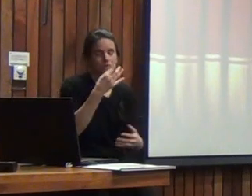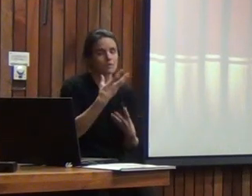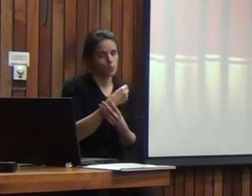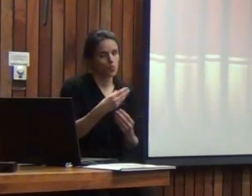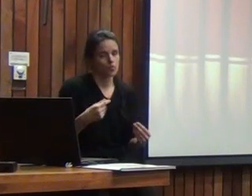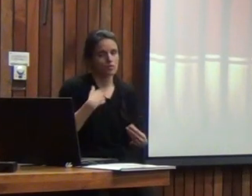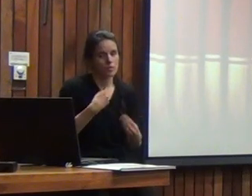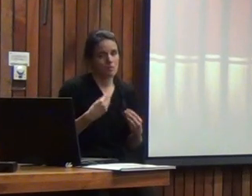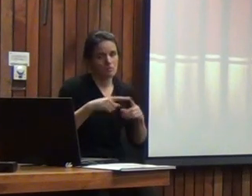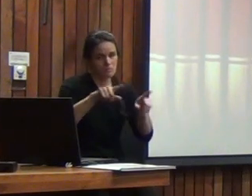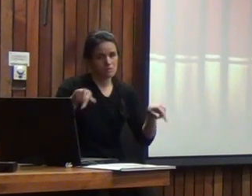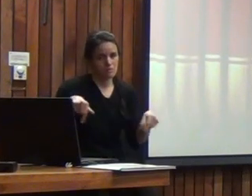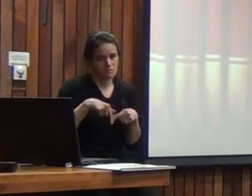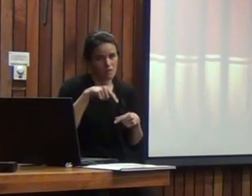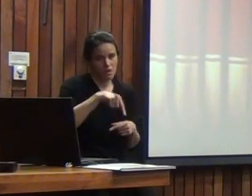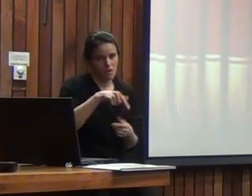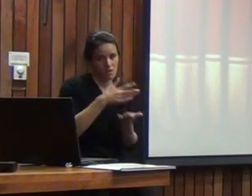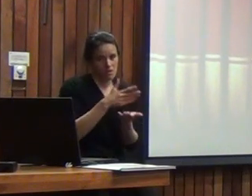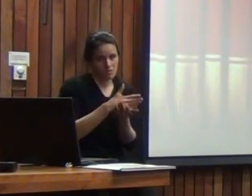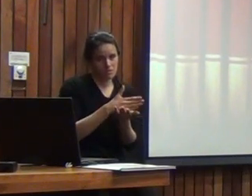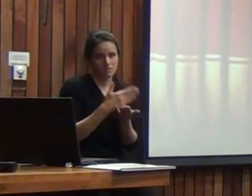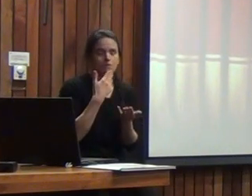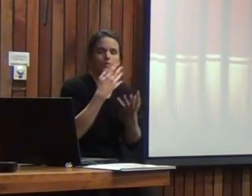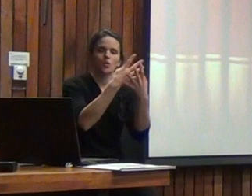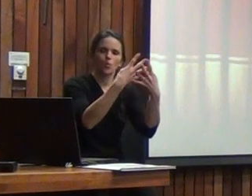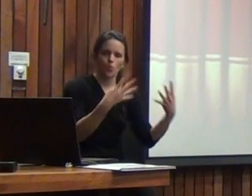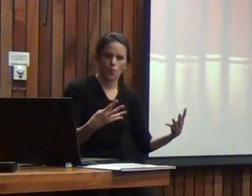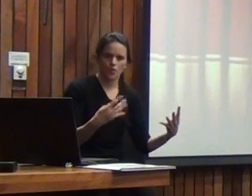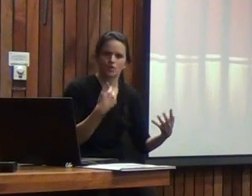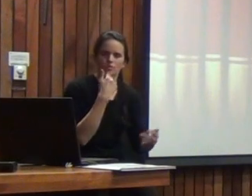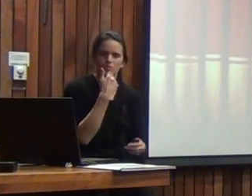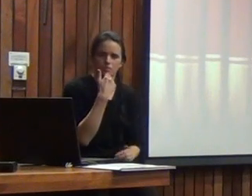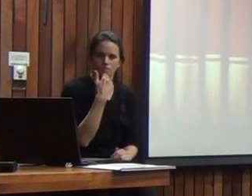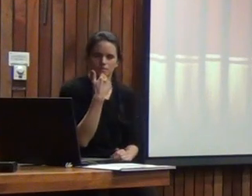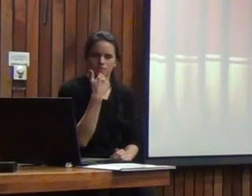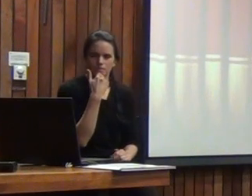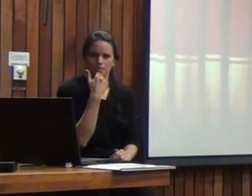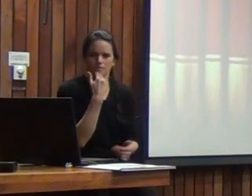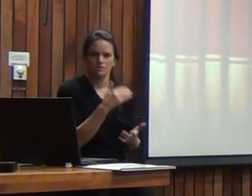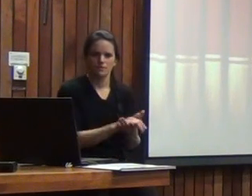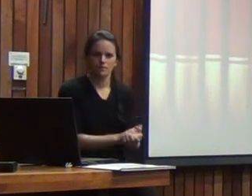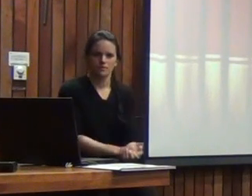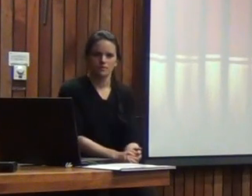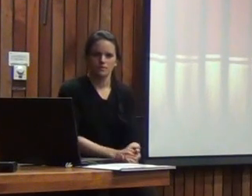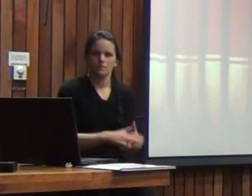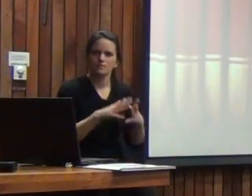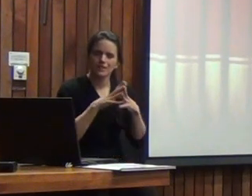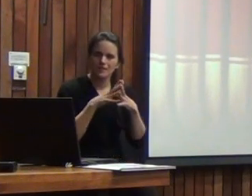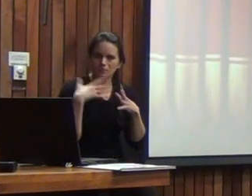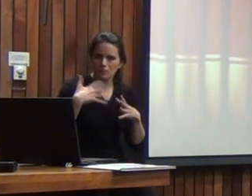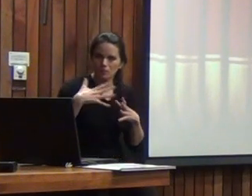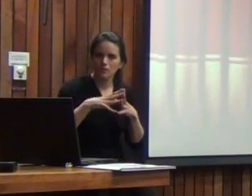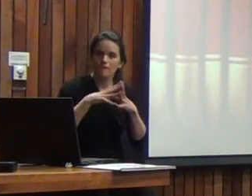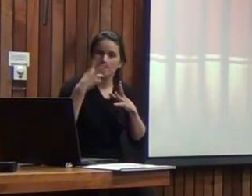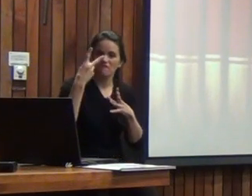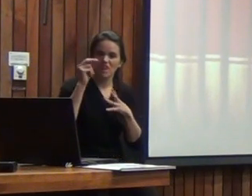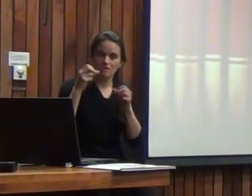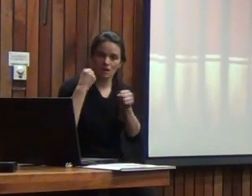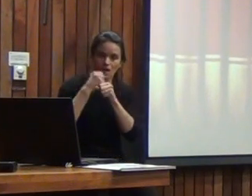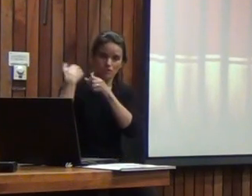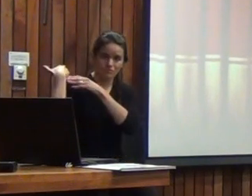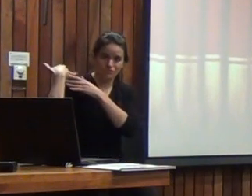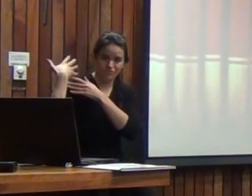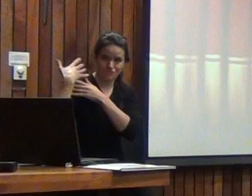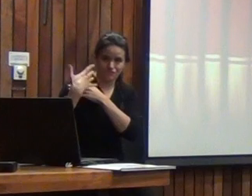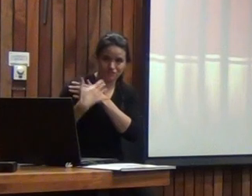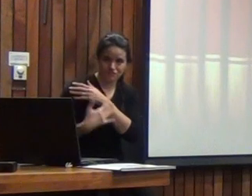respecto a lo que pasa en el aula y lo que pasa con el currículum y de hecho gran parte de estos últimos 20 años son